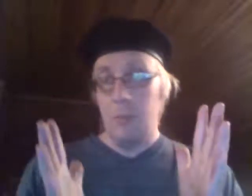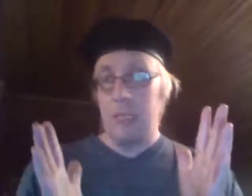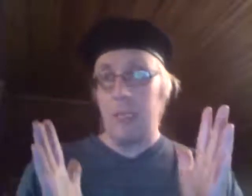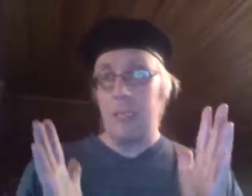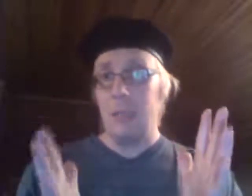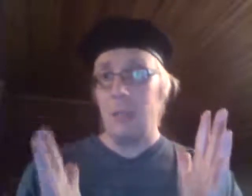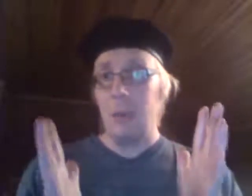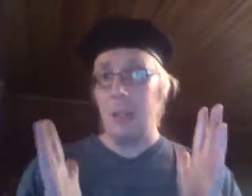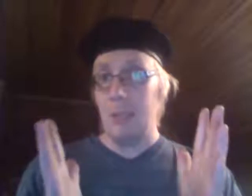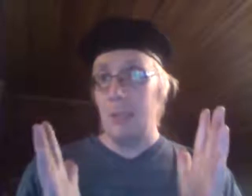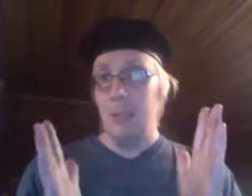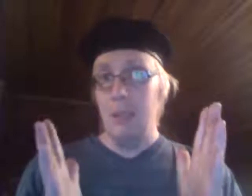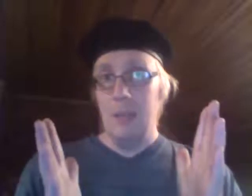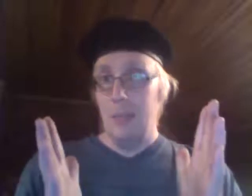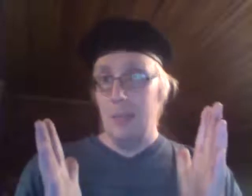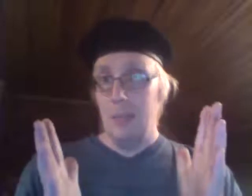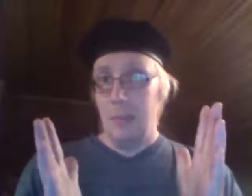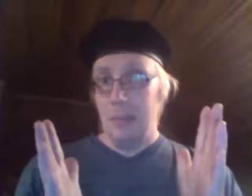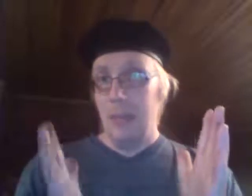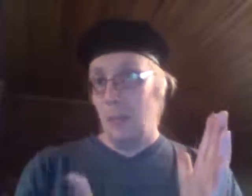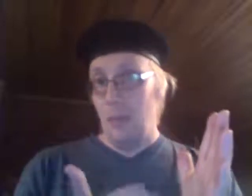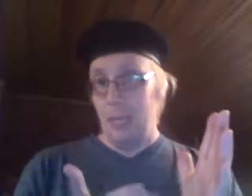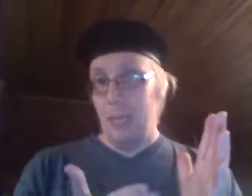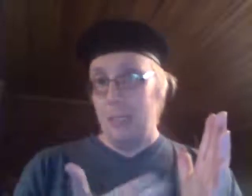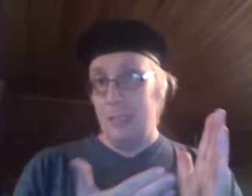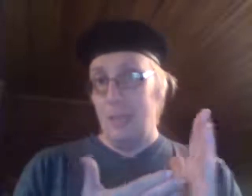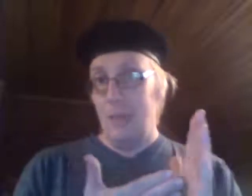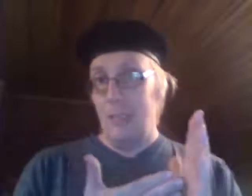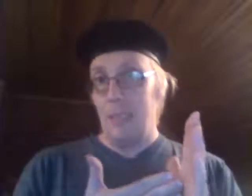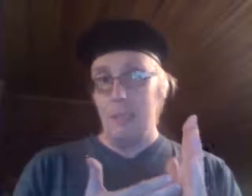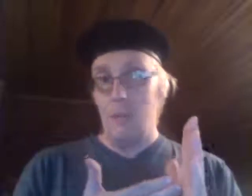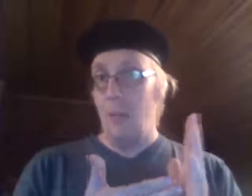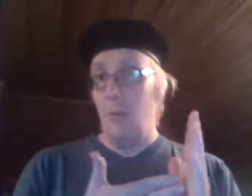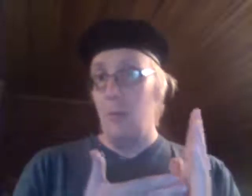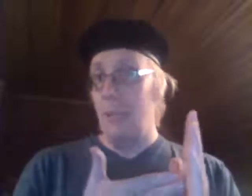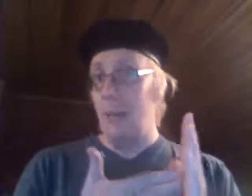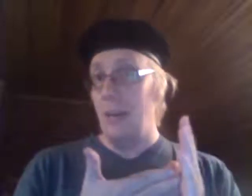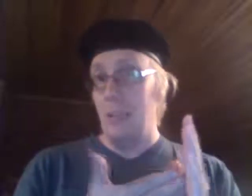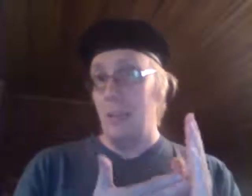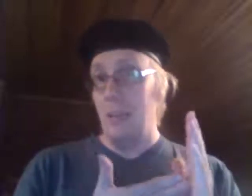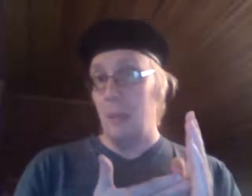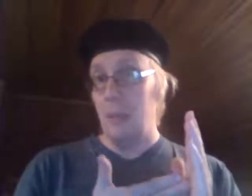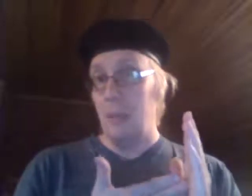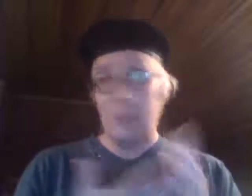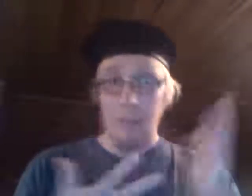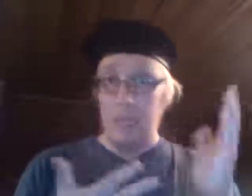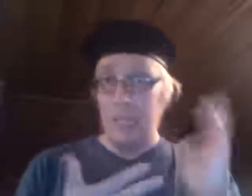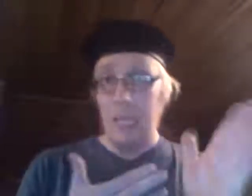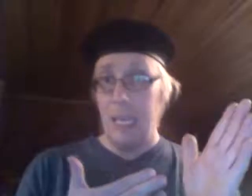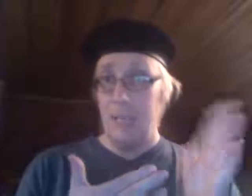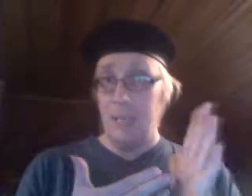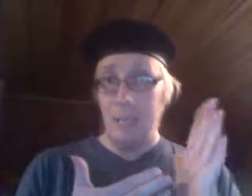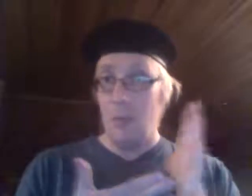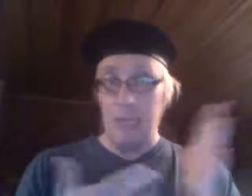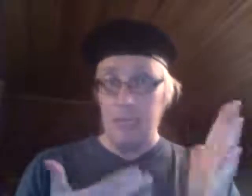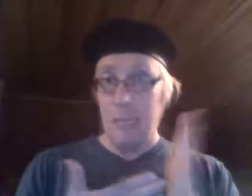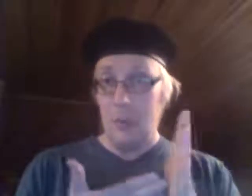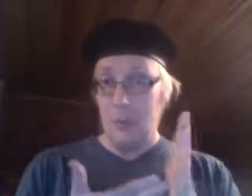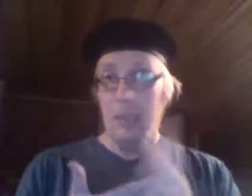Pistetään se ja pakotetaan Brasiliaan muka tähän tekemään tätä. No, myykö se lihaansa ja maataloustuotta? Sen vie sen Kiinaan tai muualle. Nekin ostaa.